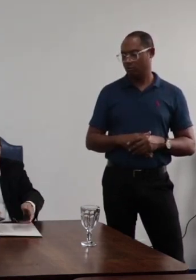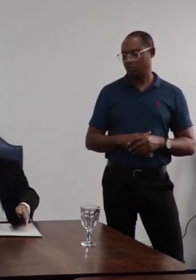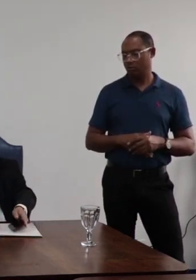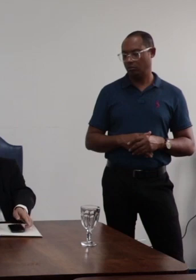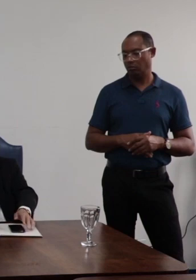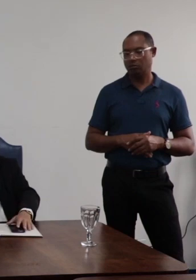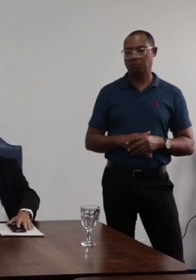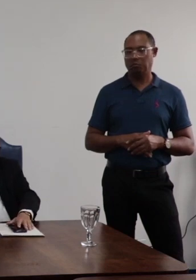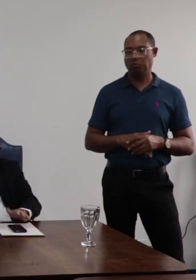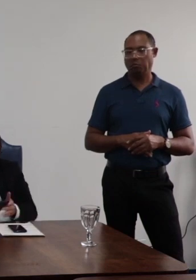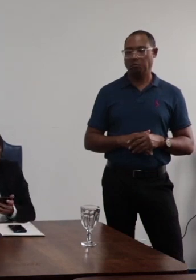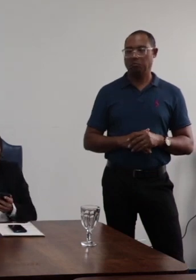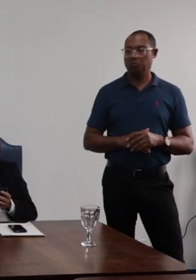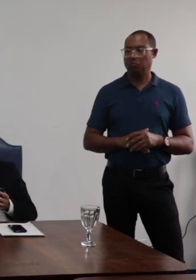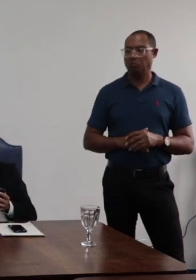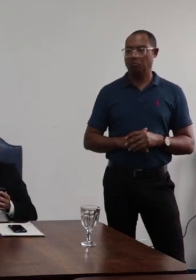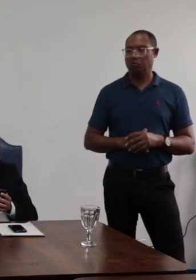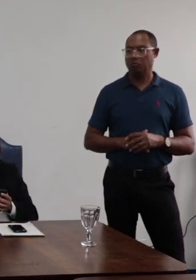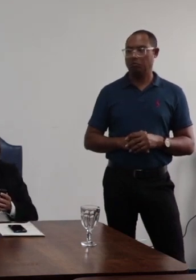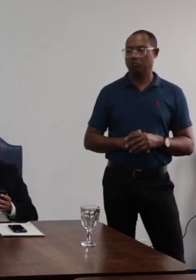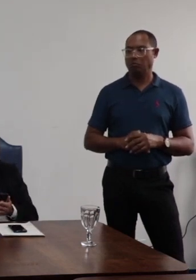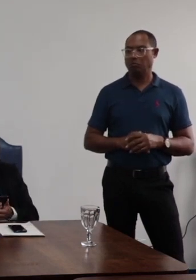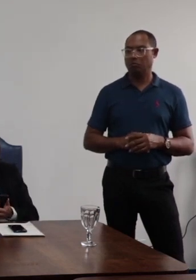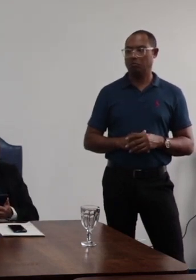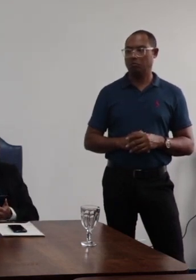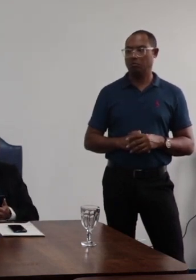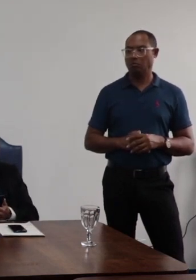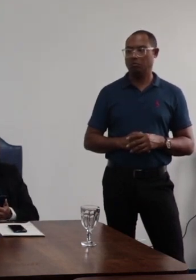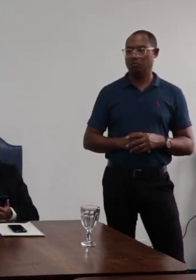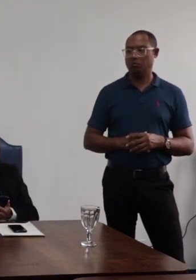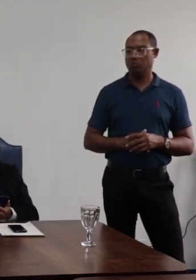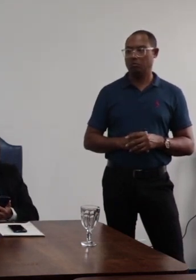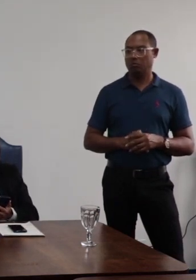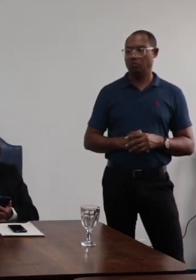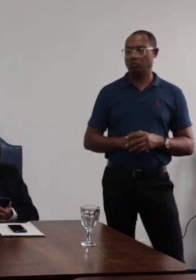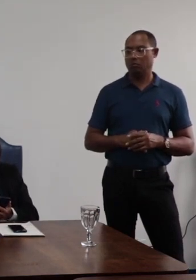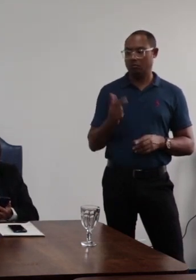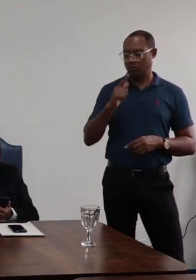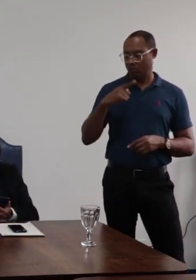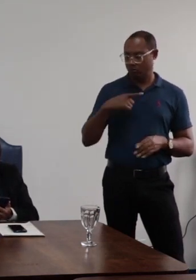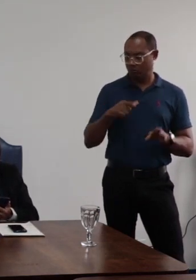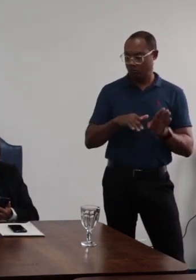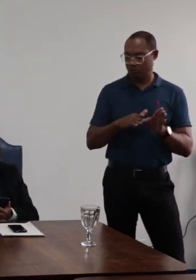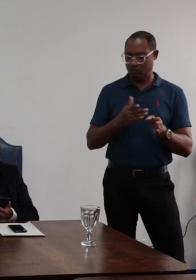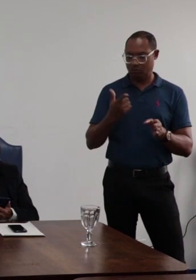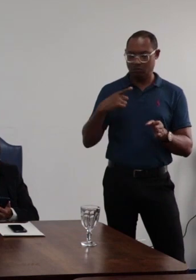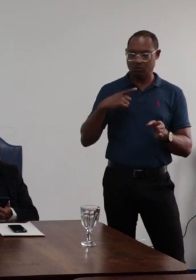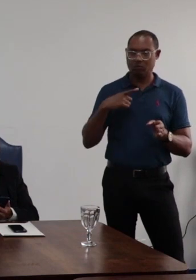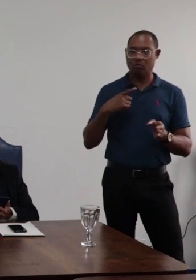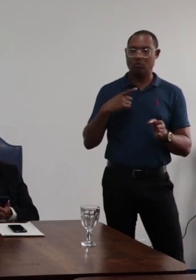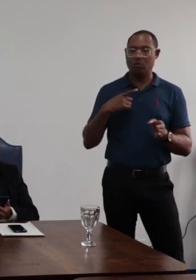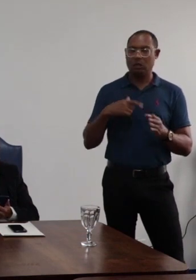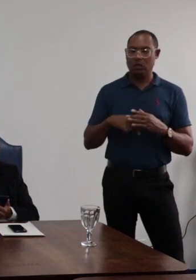de ponderar sobre aqueles outros elementos. Então,